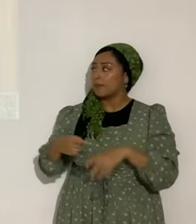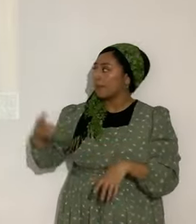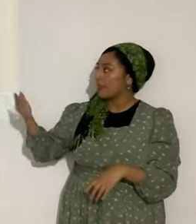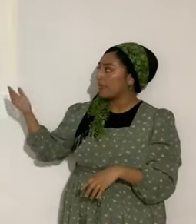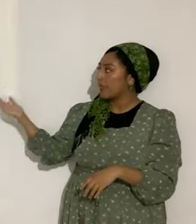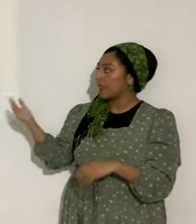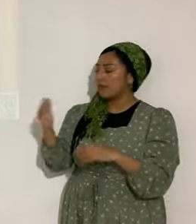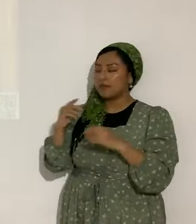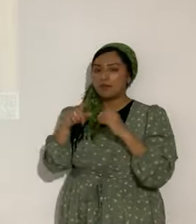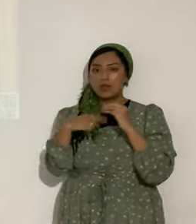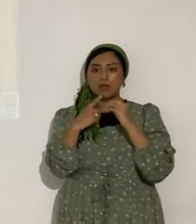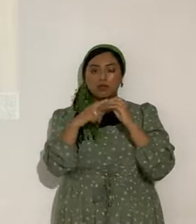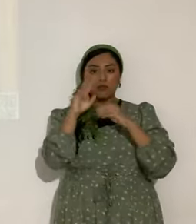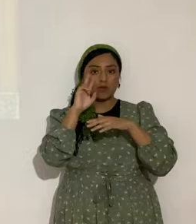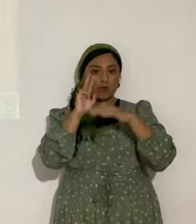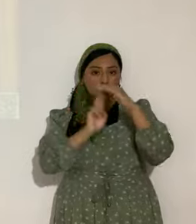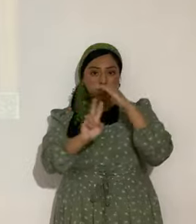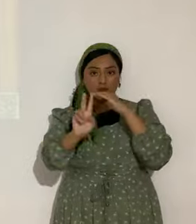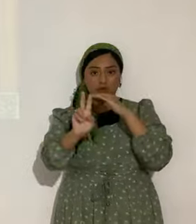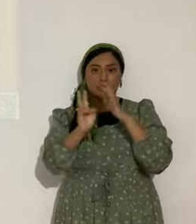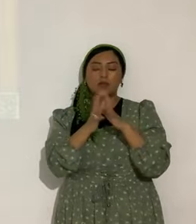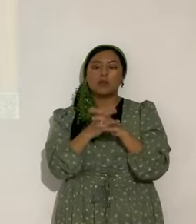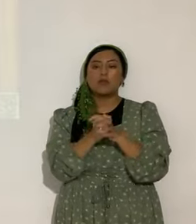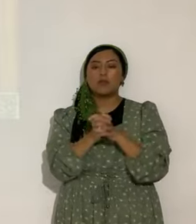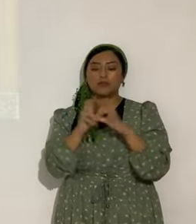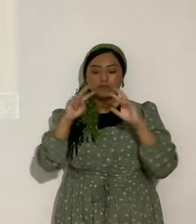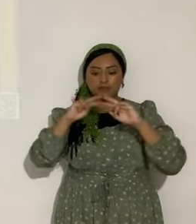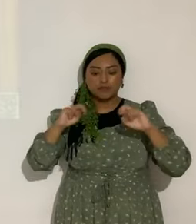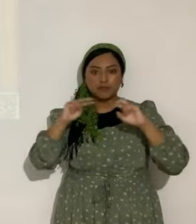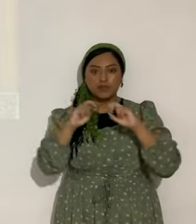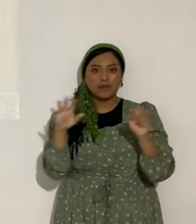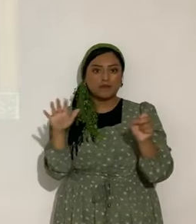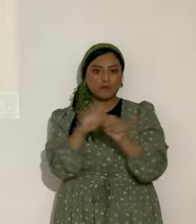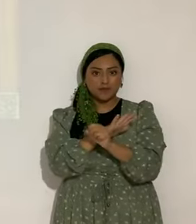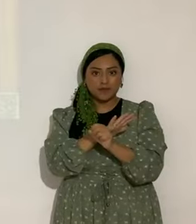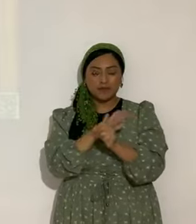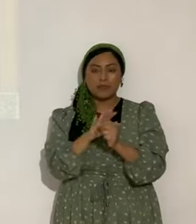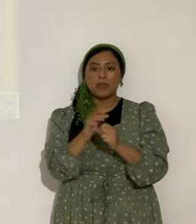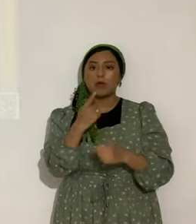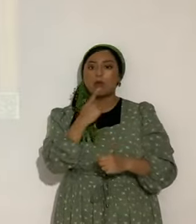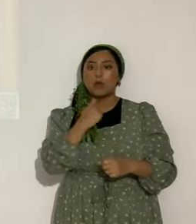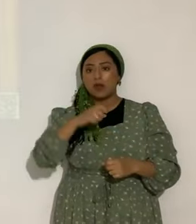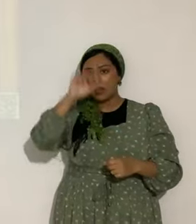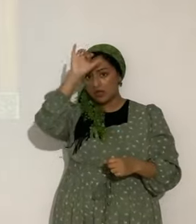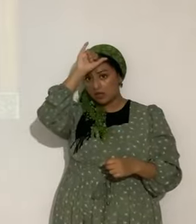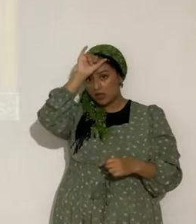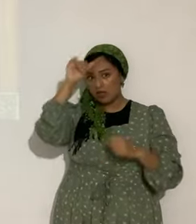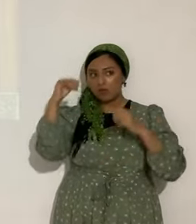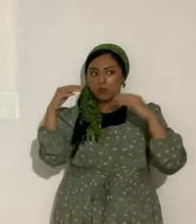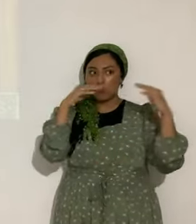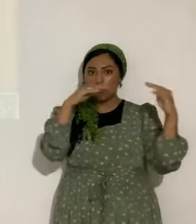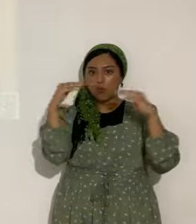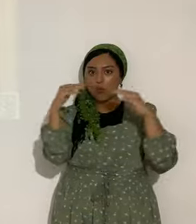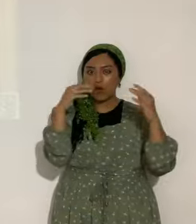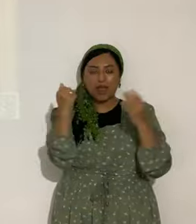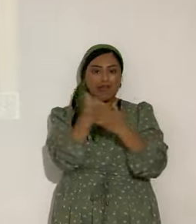profética, sí, es escatología total, la vaca roja, guerra nuclear, todo lo que ya viene,